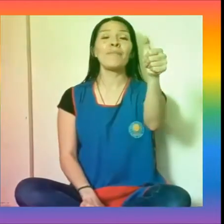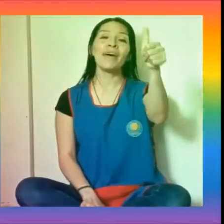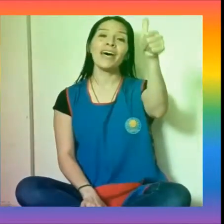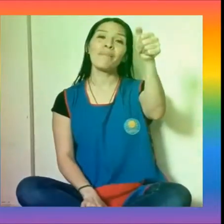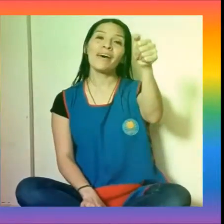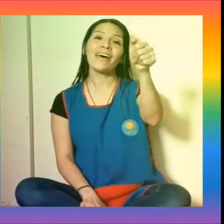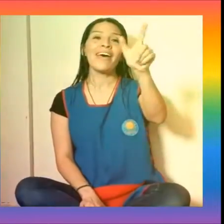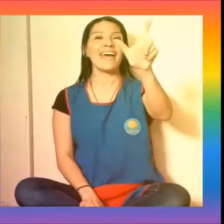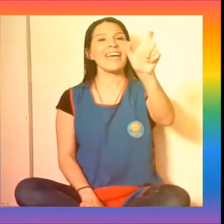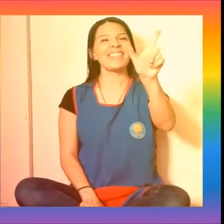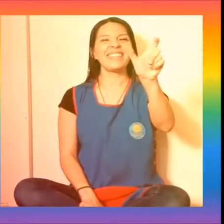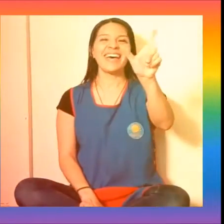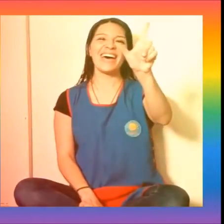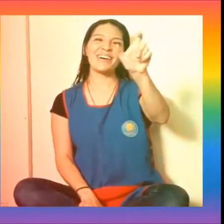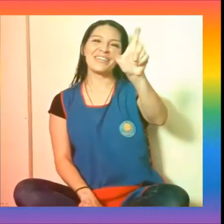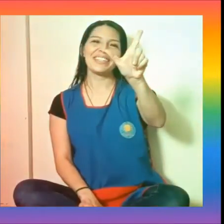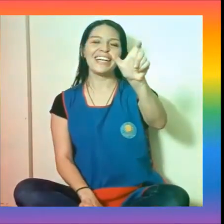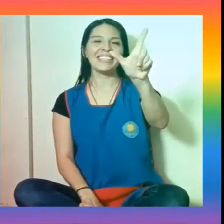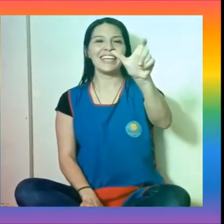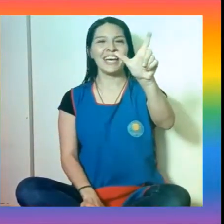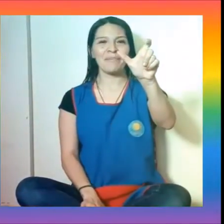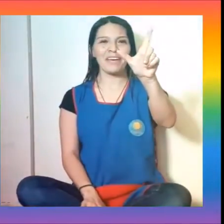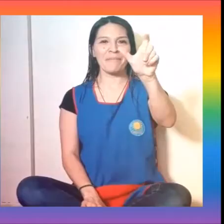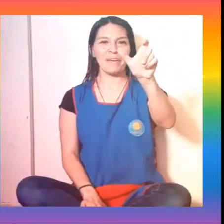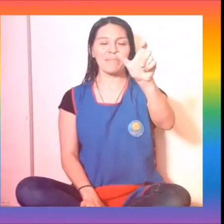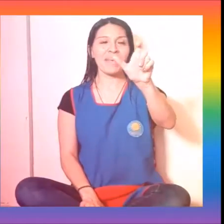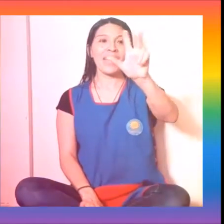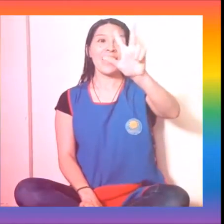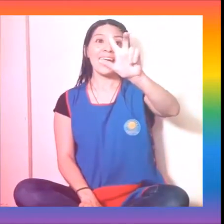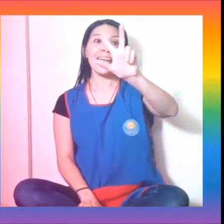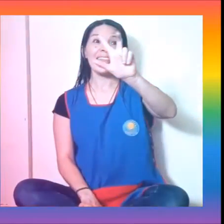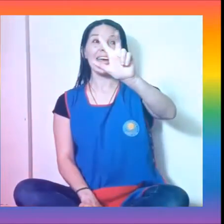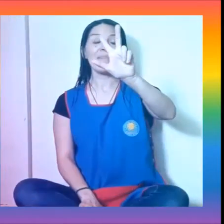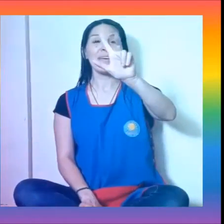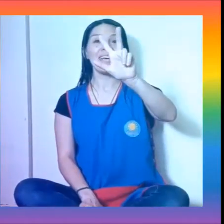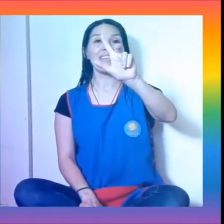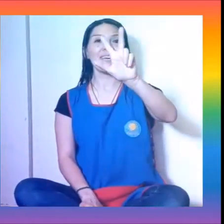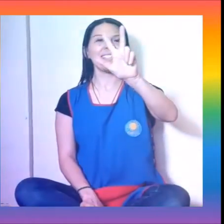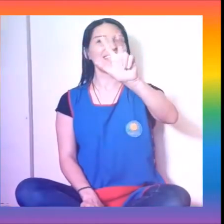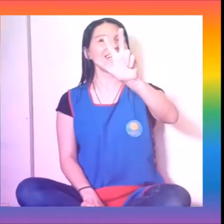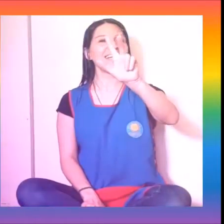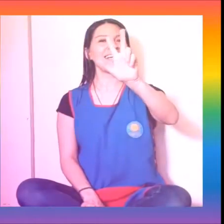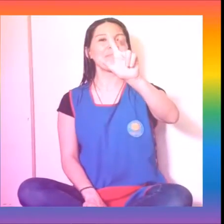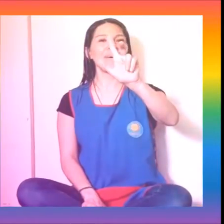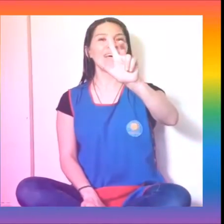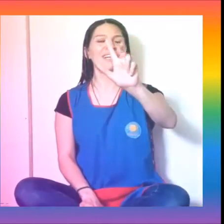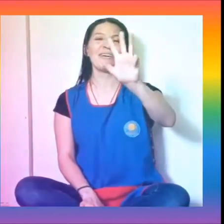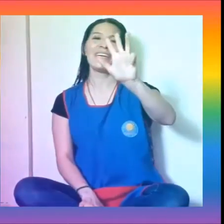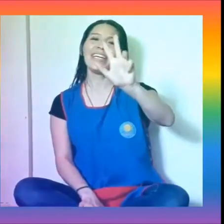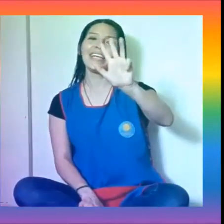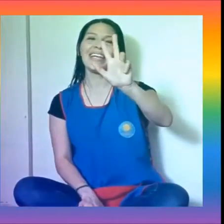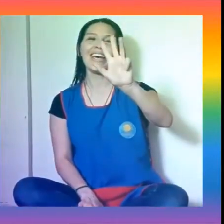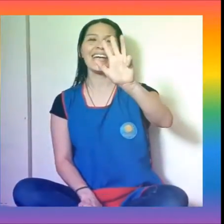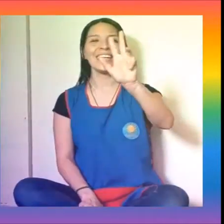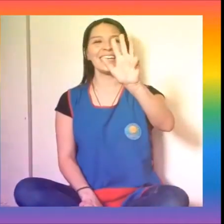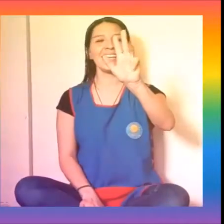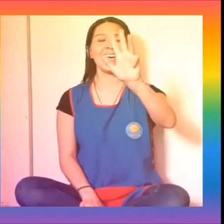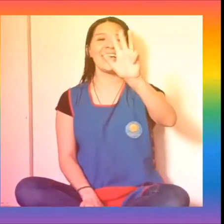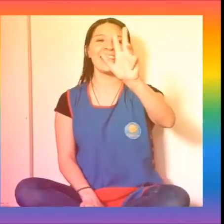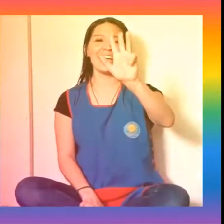mamá, esta otra es la mamá, el del medio es el hermano y la nena de